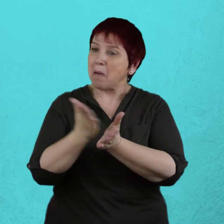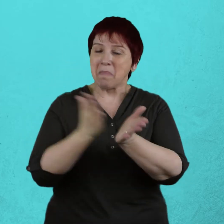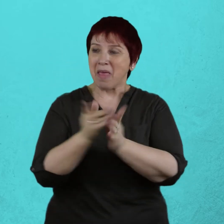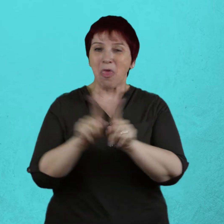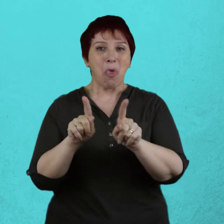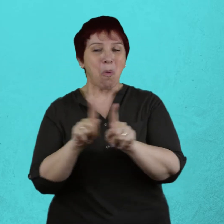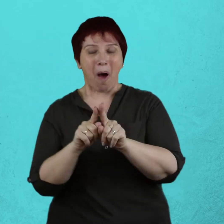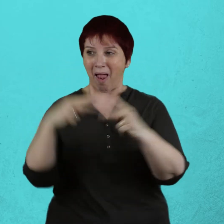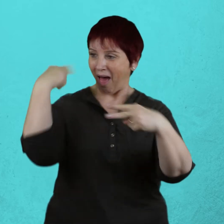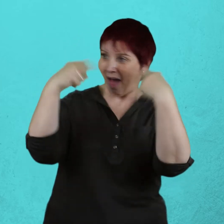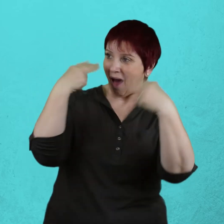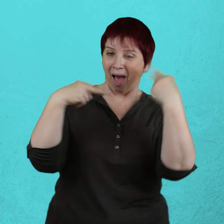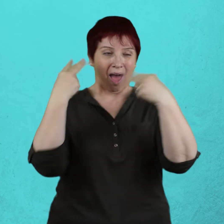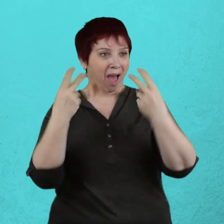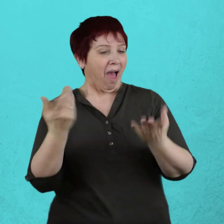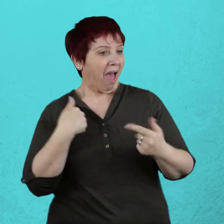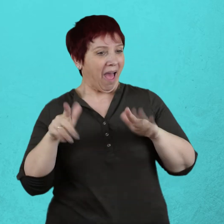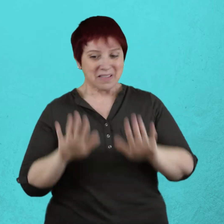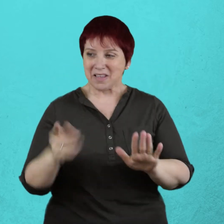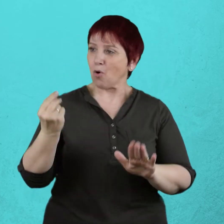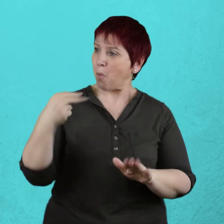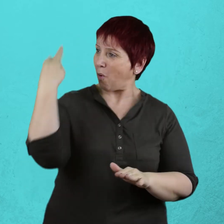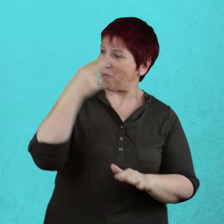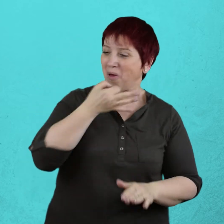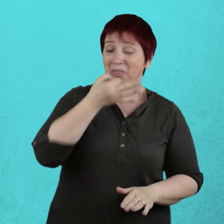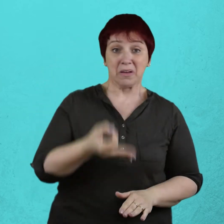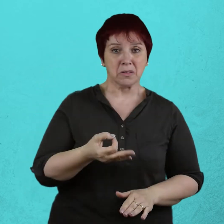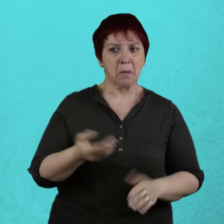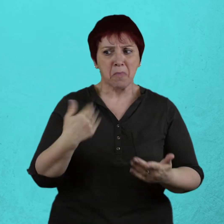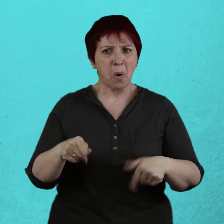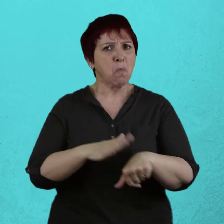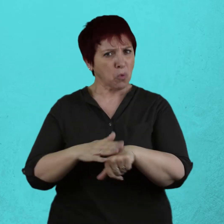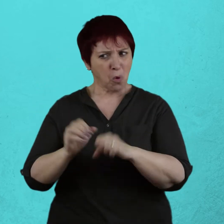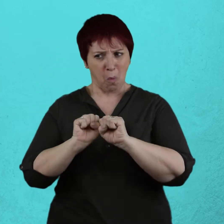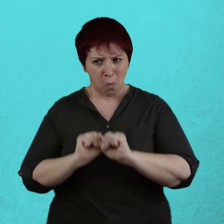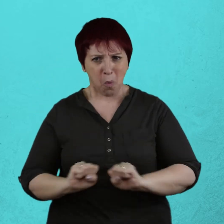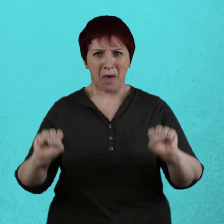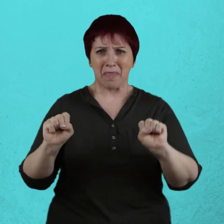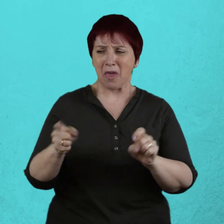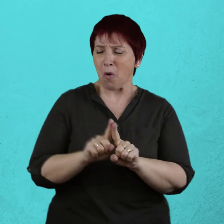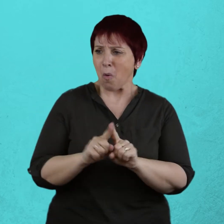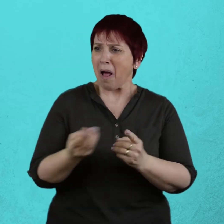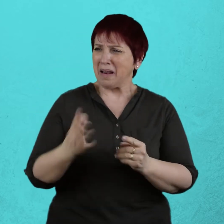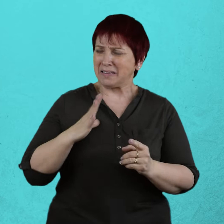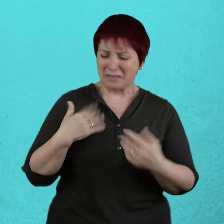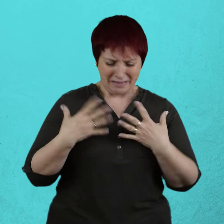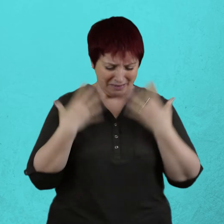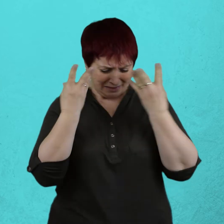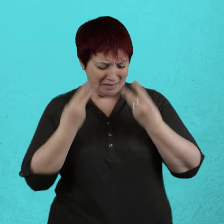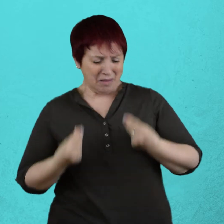había sido su mayor orgullo. Y además, tenía precisamente ahora más motivos para ocultarse, pues se hallaba cubierto